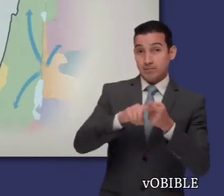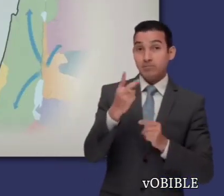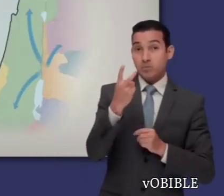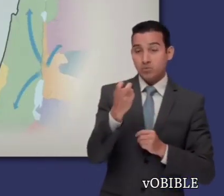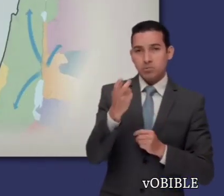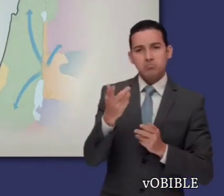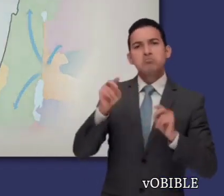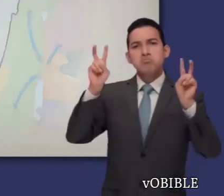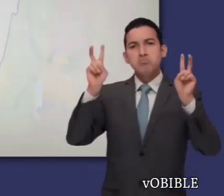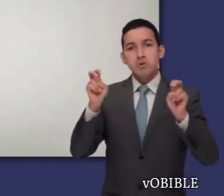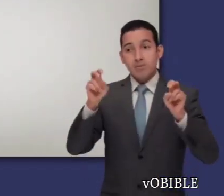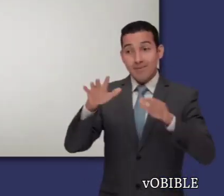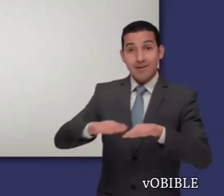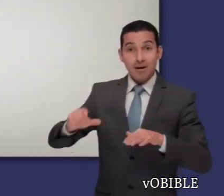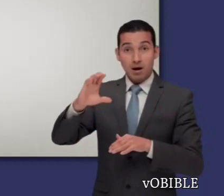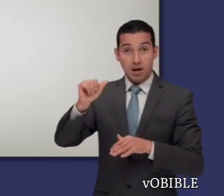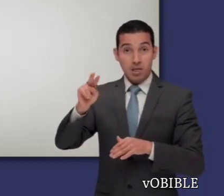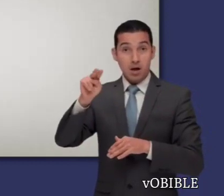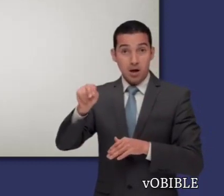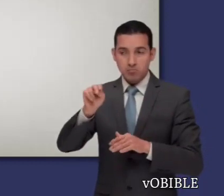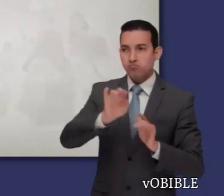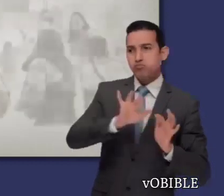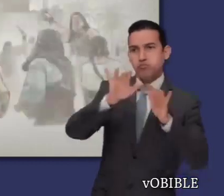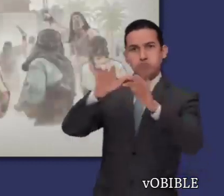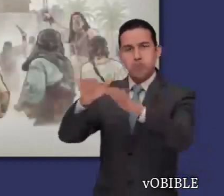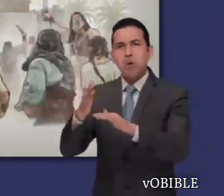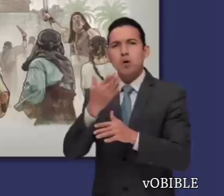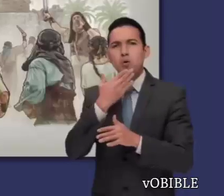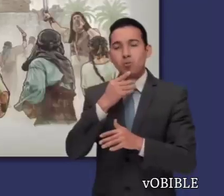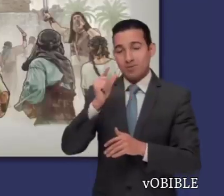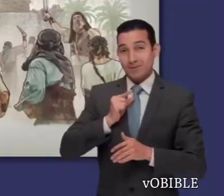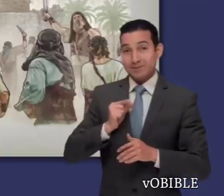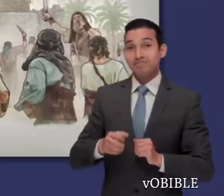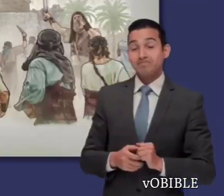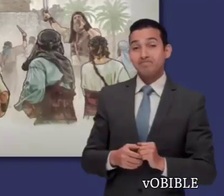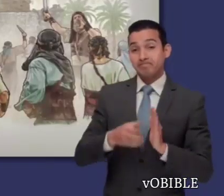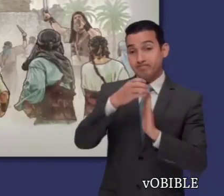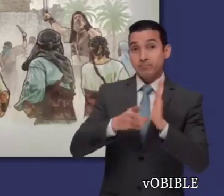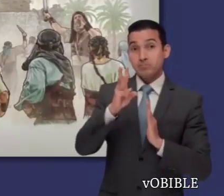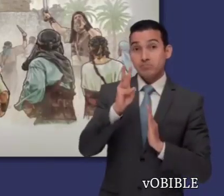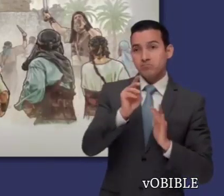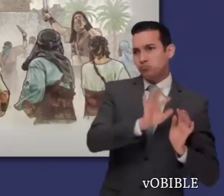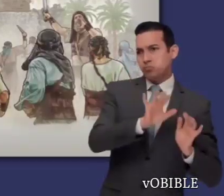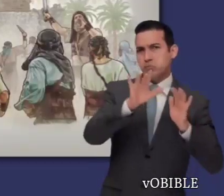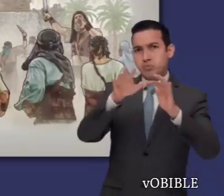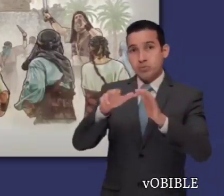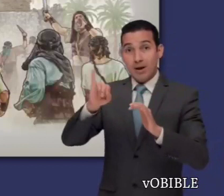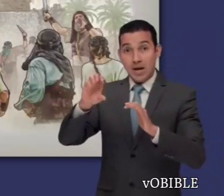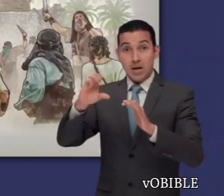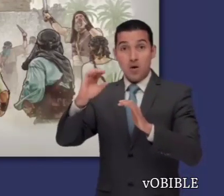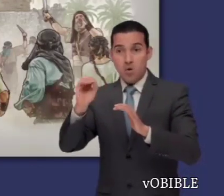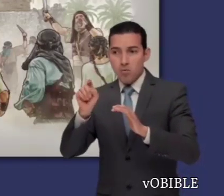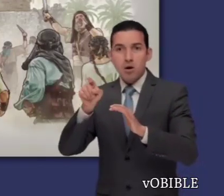prometida. En el capítulo 6, se conquista Jericó. Solo sobreviven Rahab